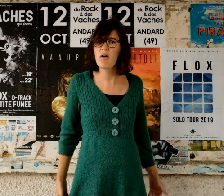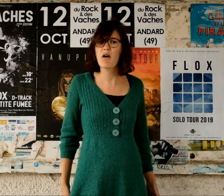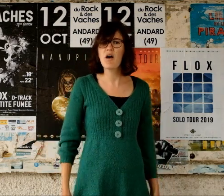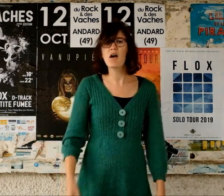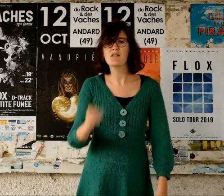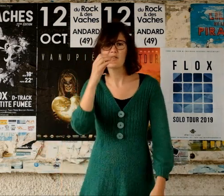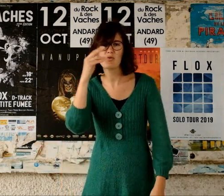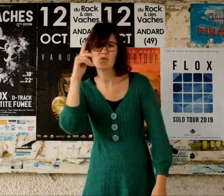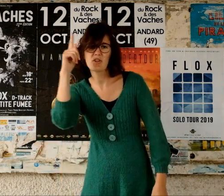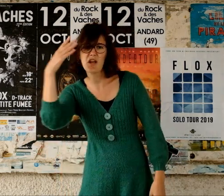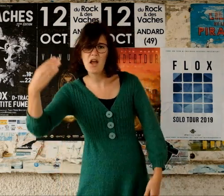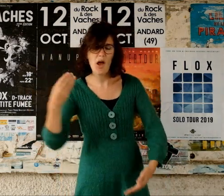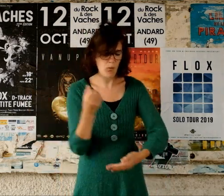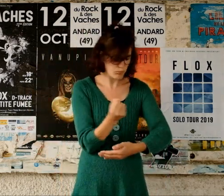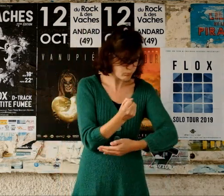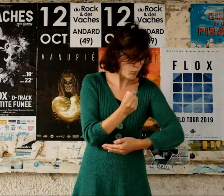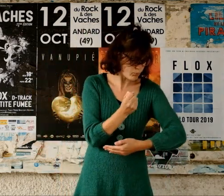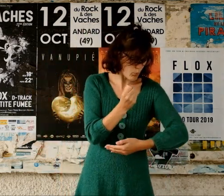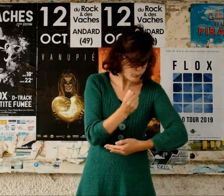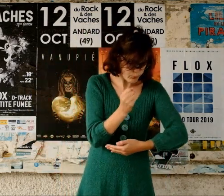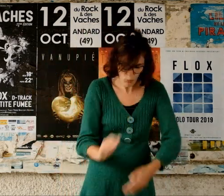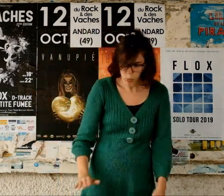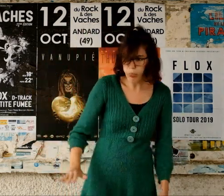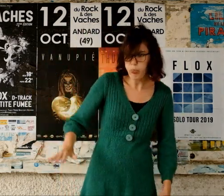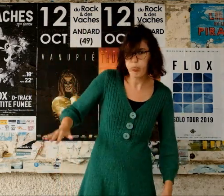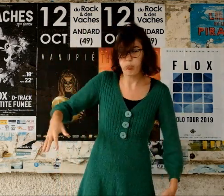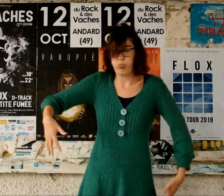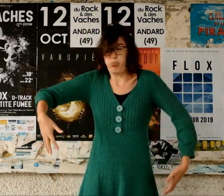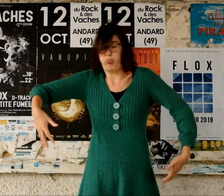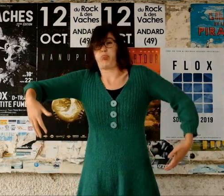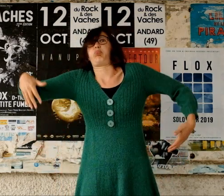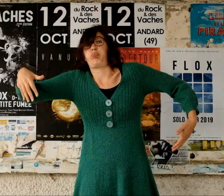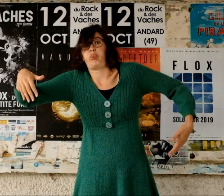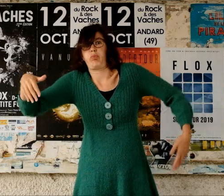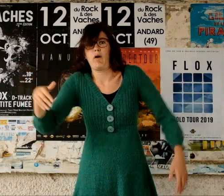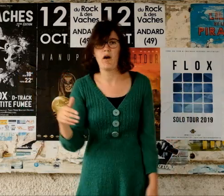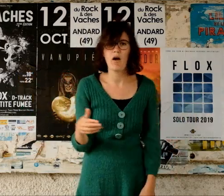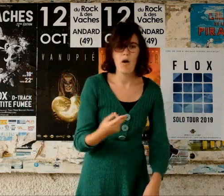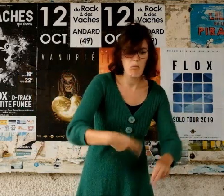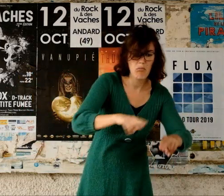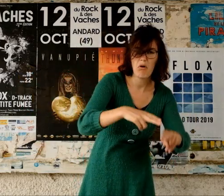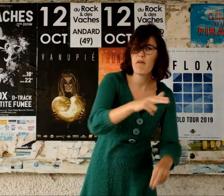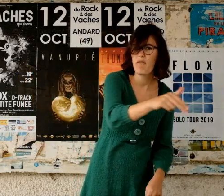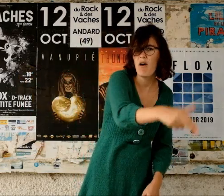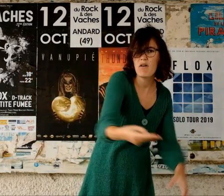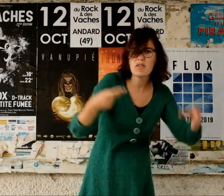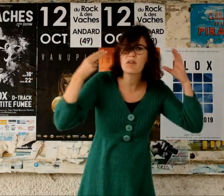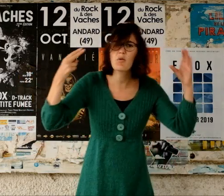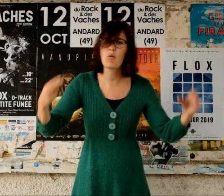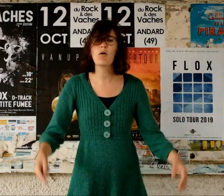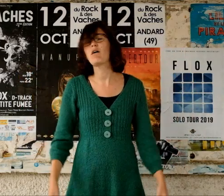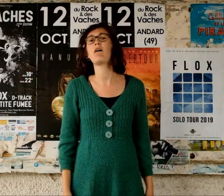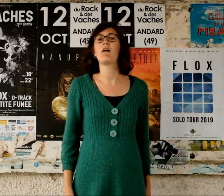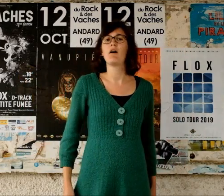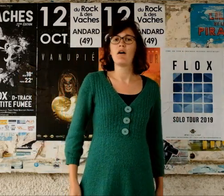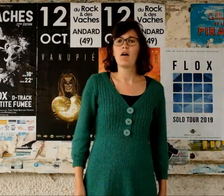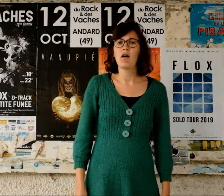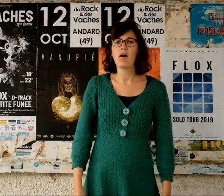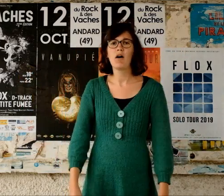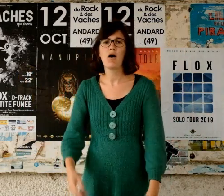OGM dans les biberons Ouais, c'est tant mieux, ça fera moins de cons Quand ils crèveront en mutation Des grippes porcines sur des